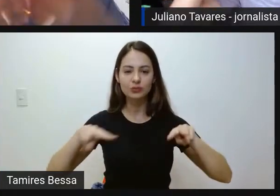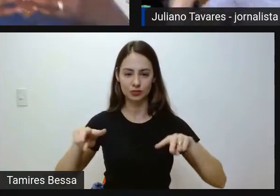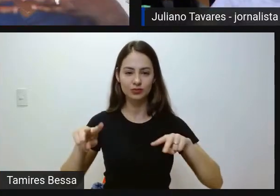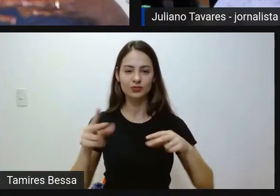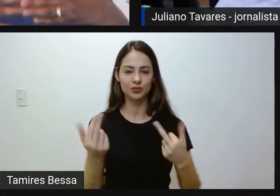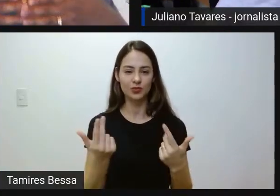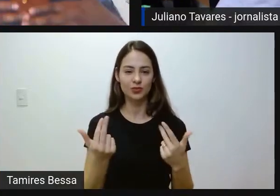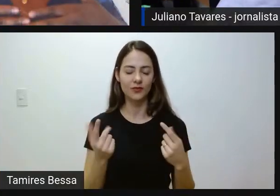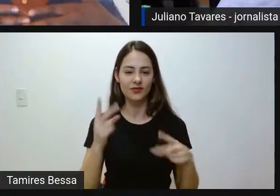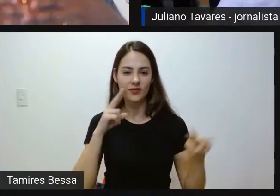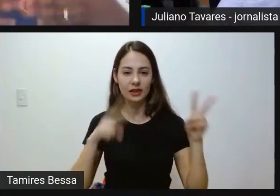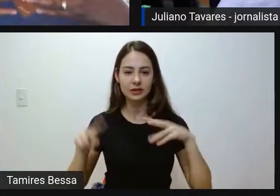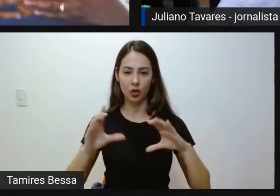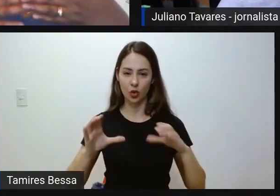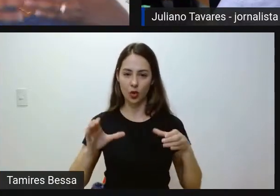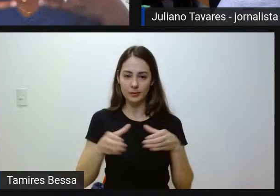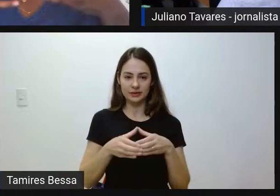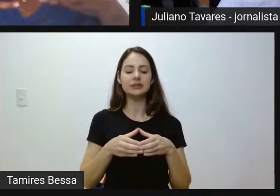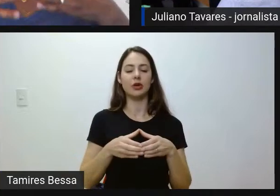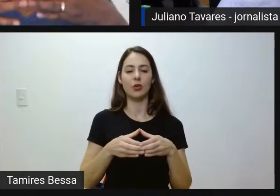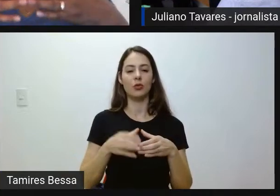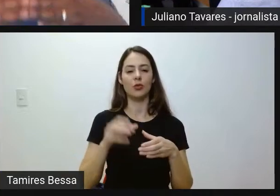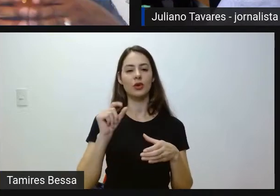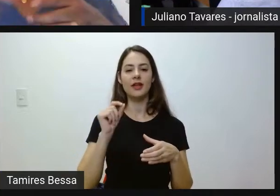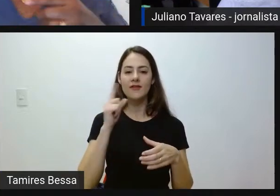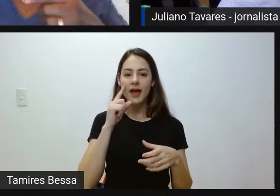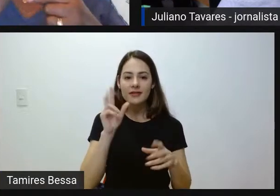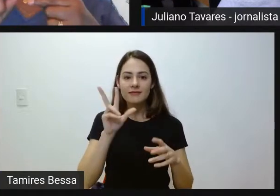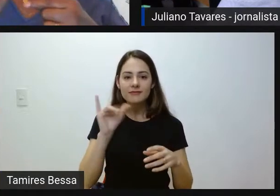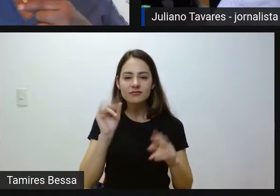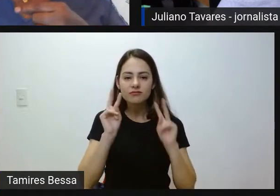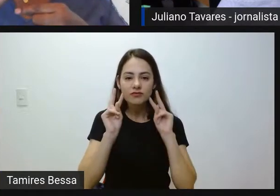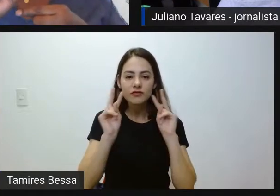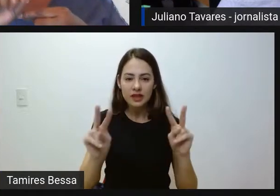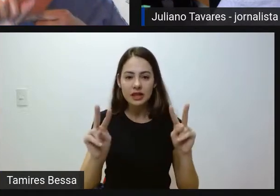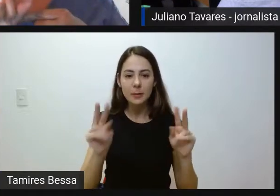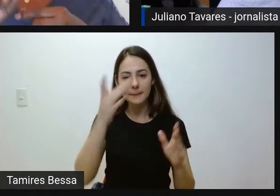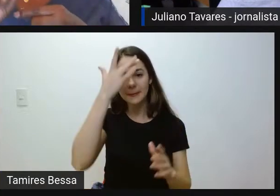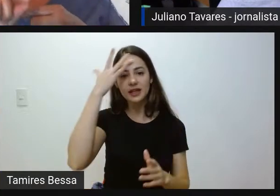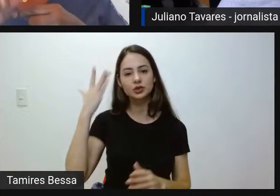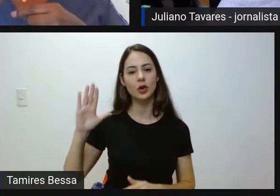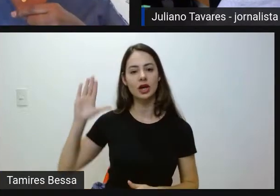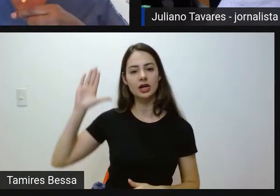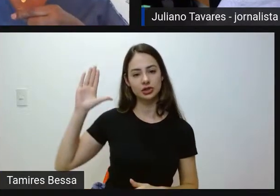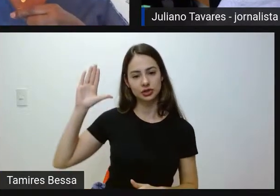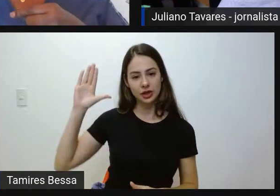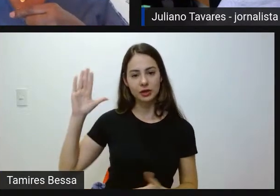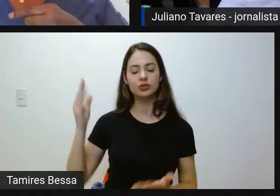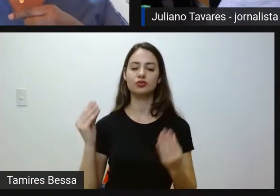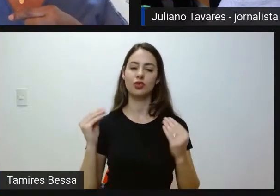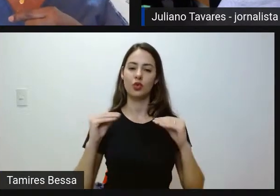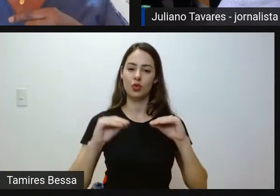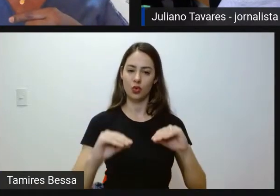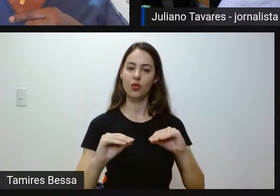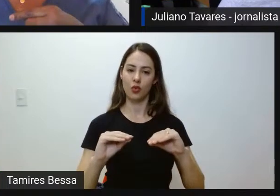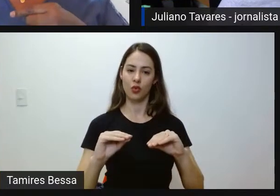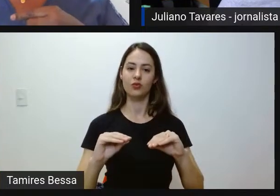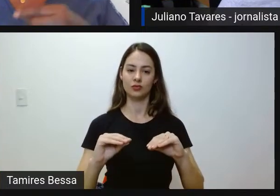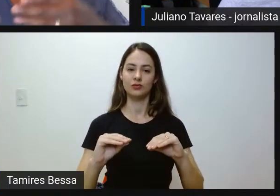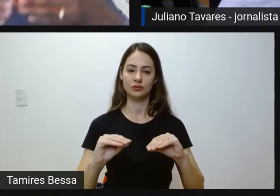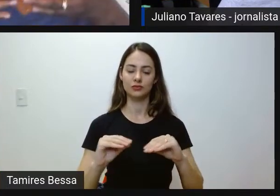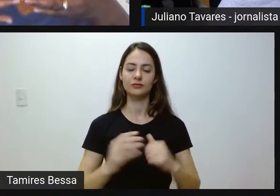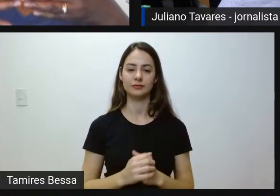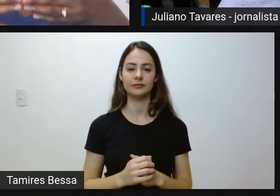isso? Essa comissão, ela vai verificar se aquilo que a candidata ou o candidato de zero,